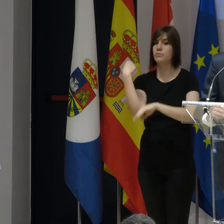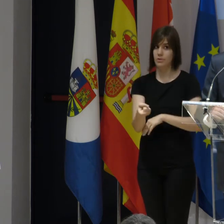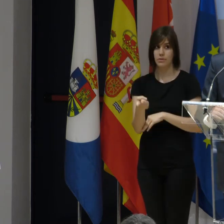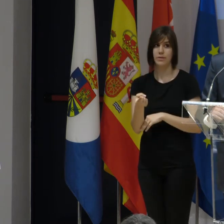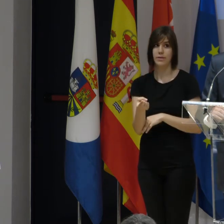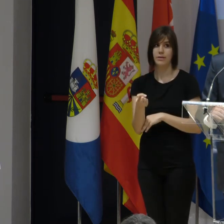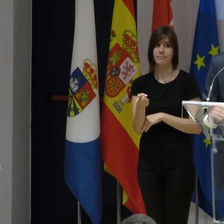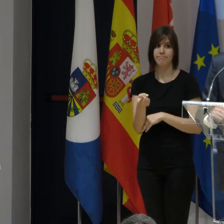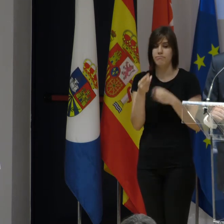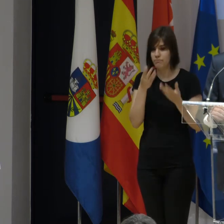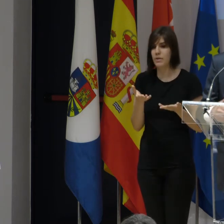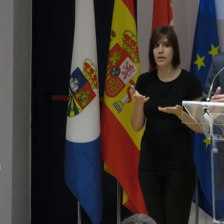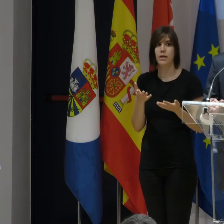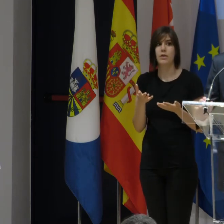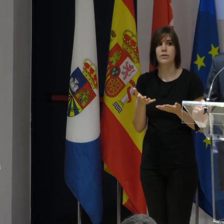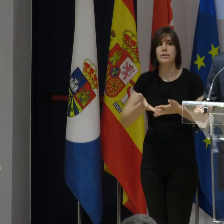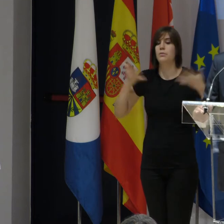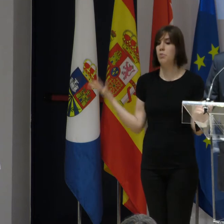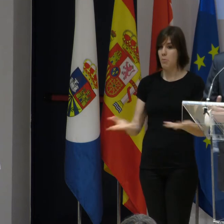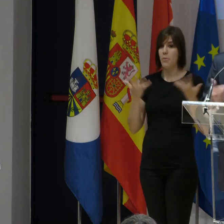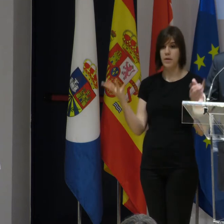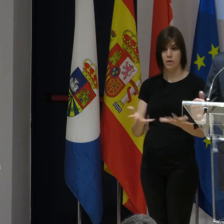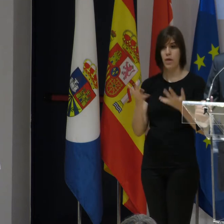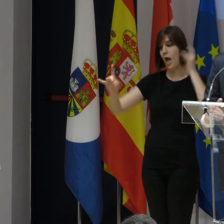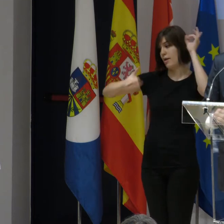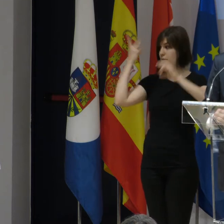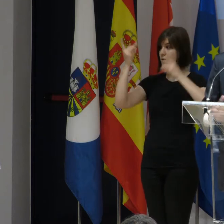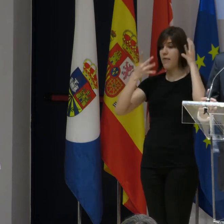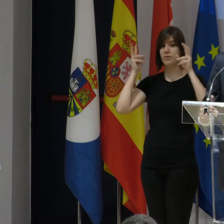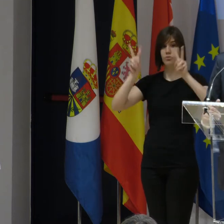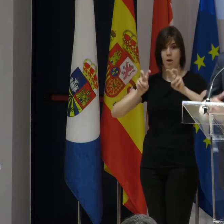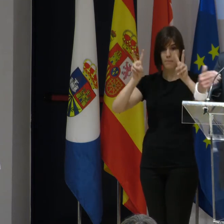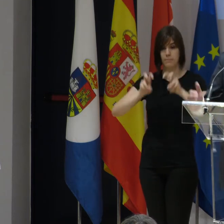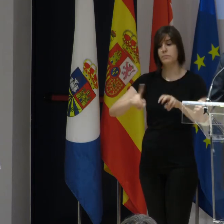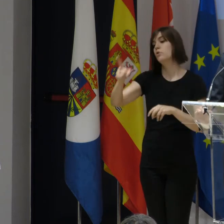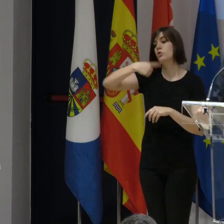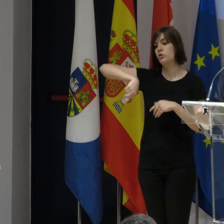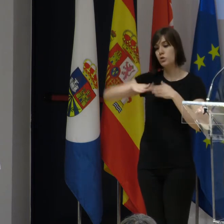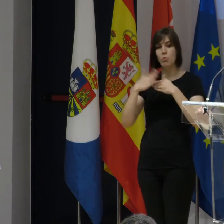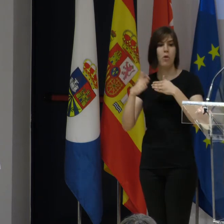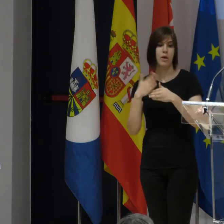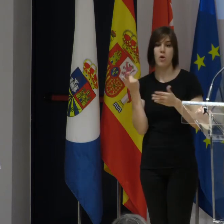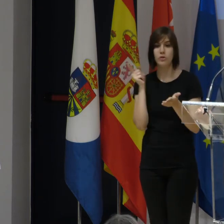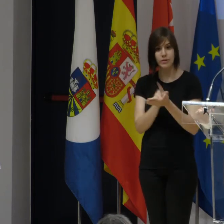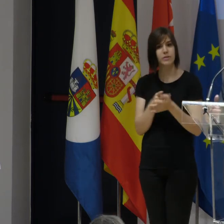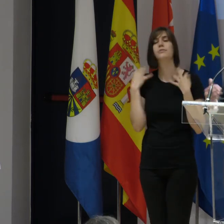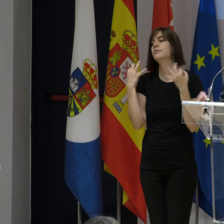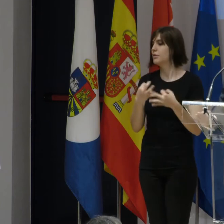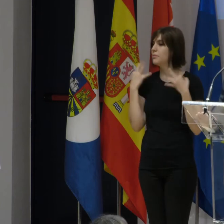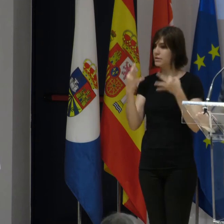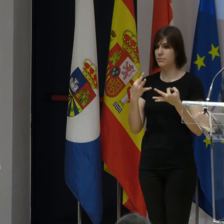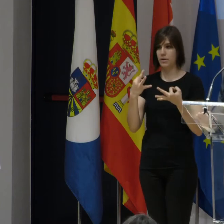va a ver impulsado con nuevas actividades, nuevas… nos hemos modernizado una vez más, lo hemos hecho siempre